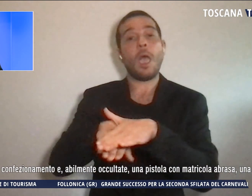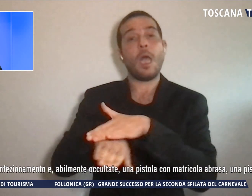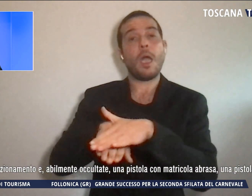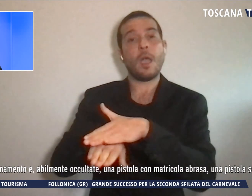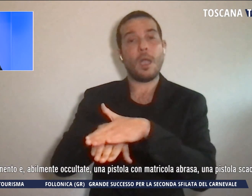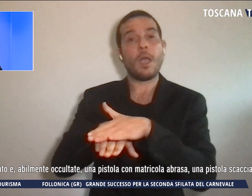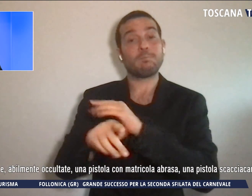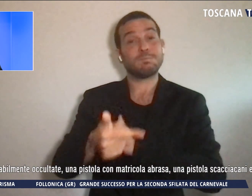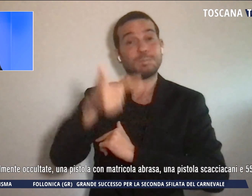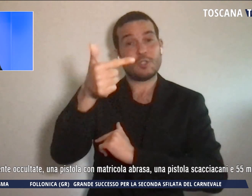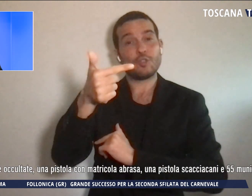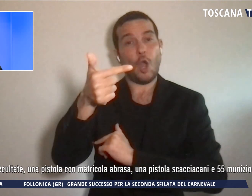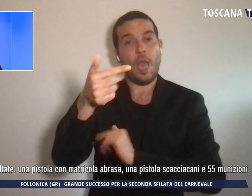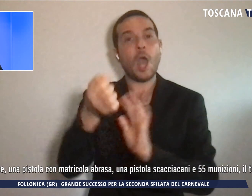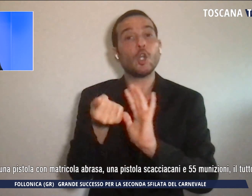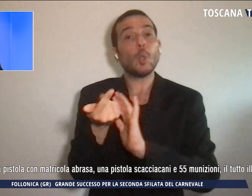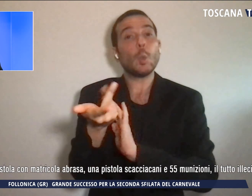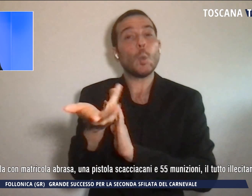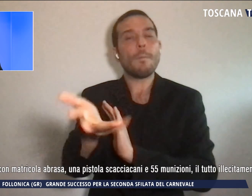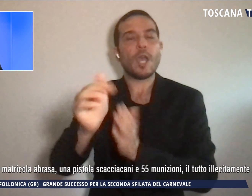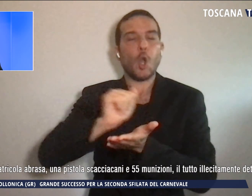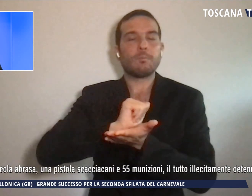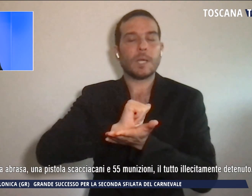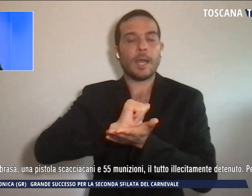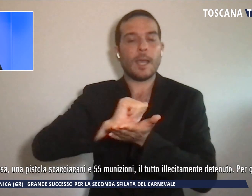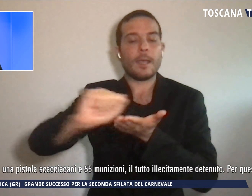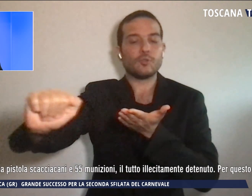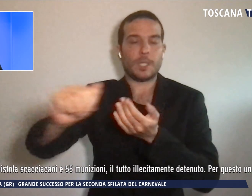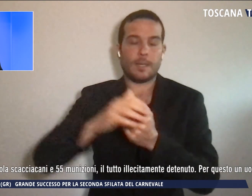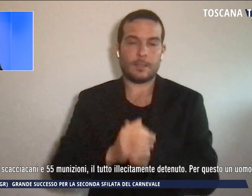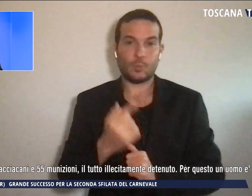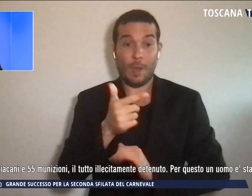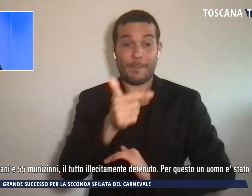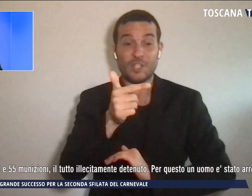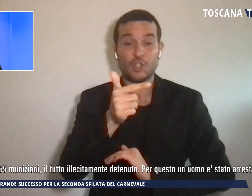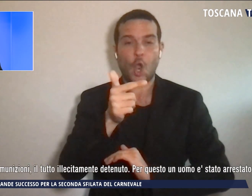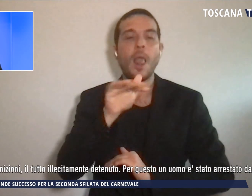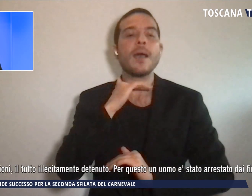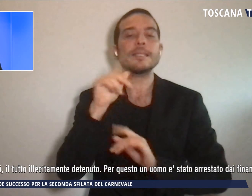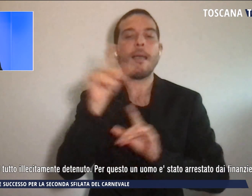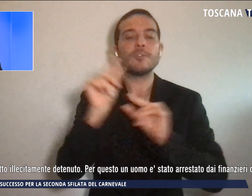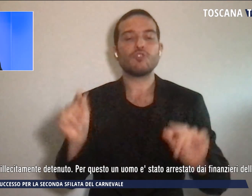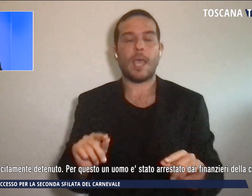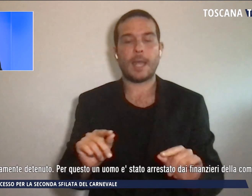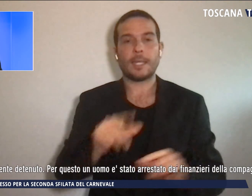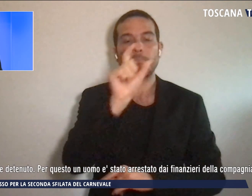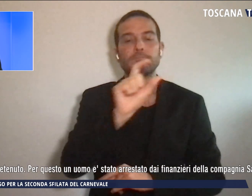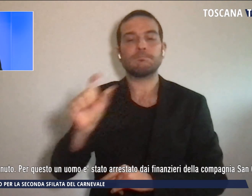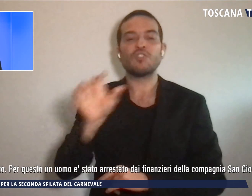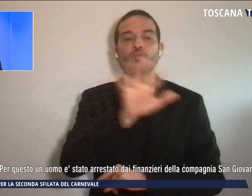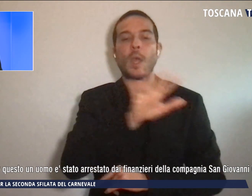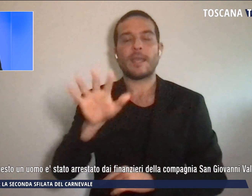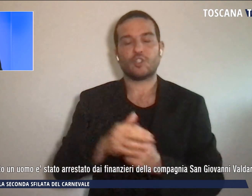con matricola a brasa, una pistola scacciacani e 55 munizioni, il tutto detenuto